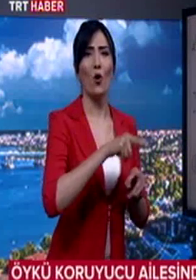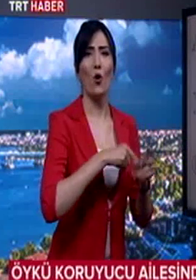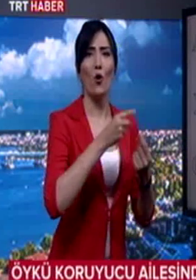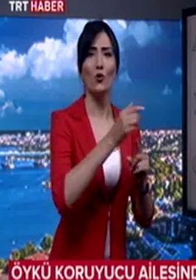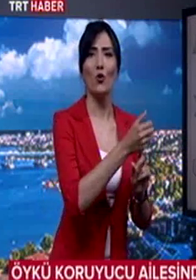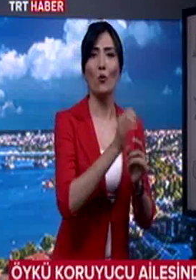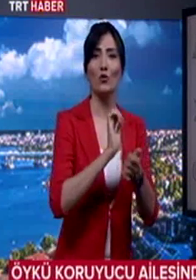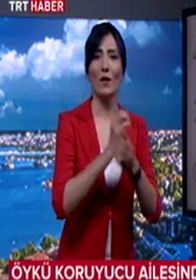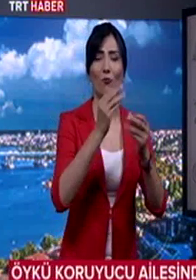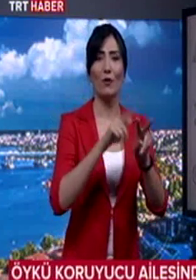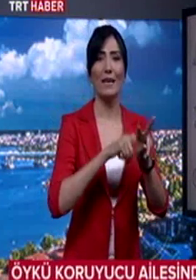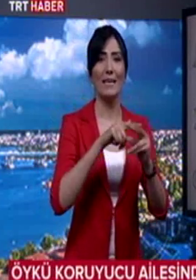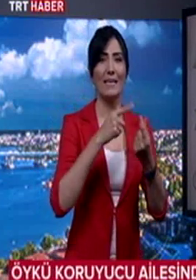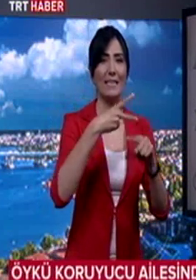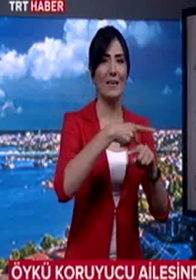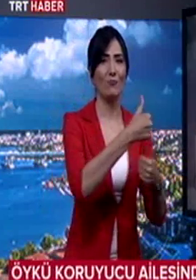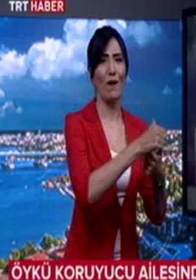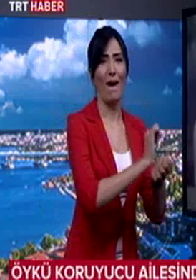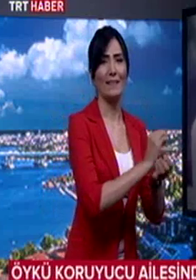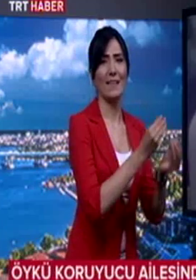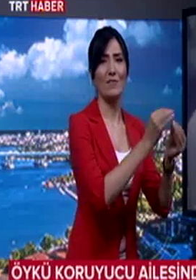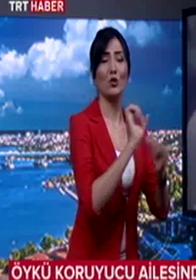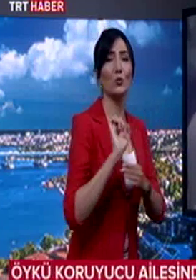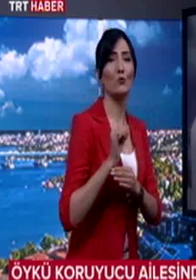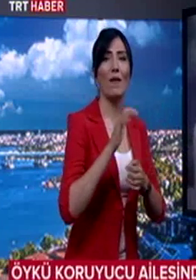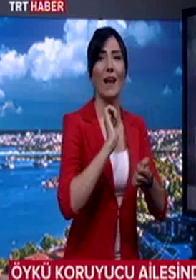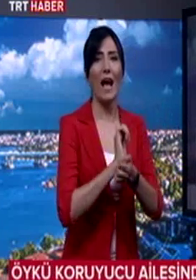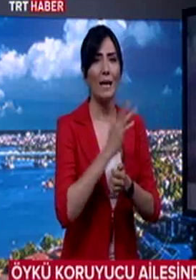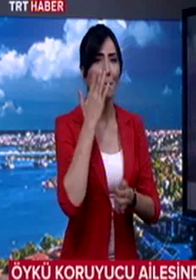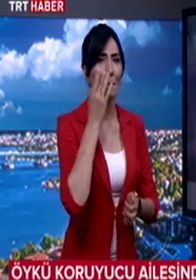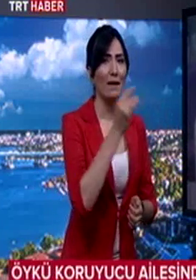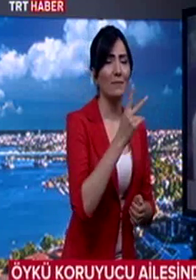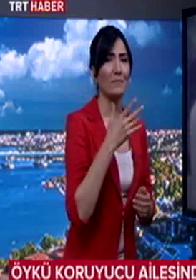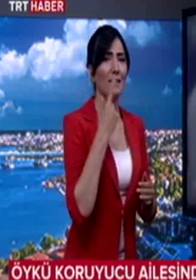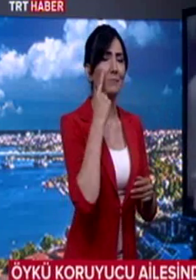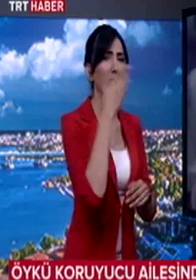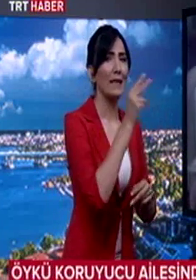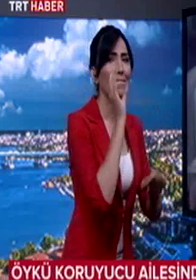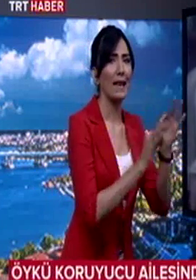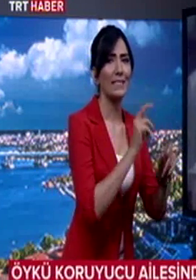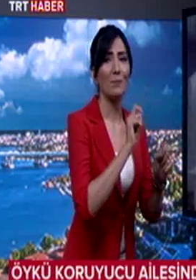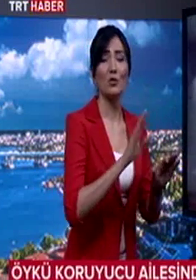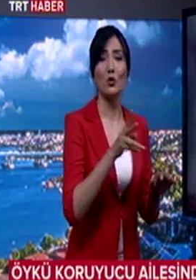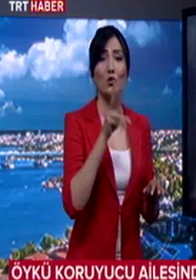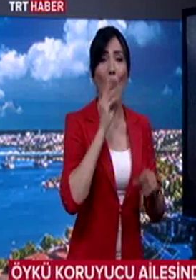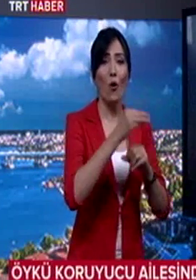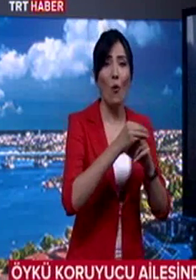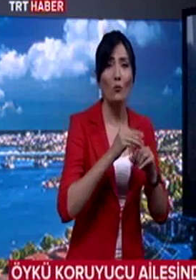koruyucu aile olarak Yavuz çiftine verildi. Uzmanlar aileyi belirli aralıklarla denetledi. Ancak son kontrolde aileyi